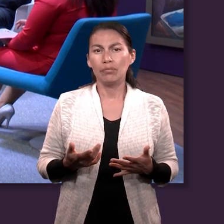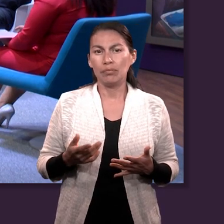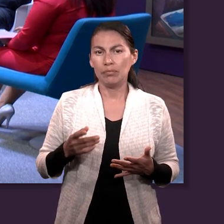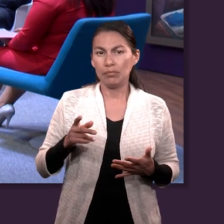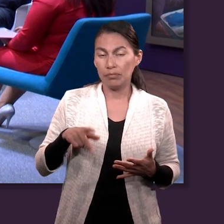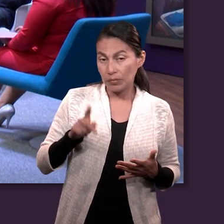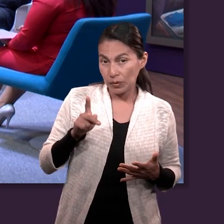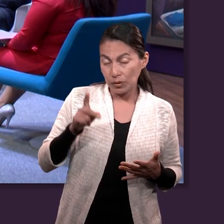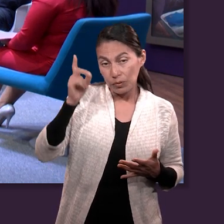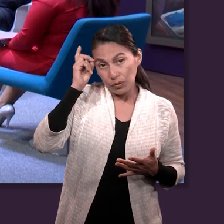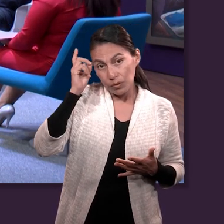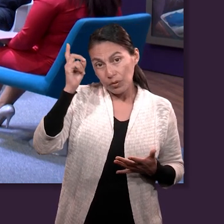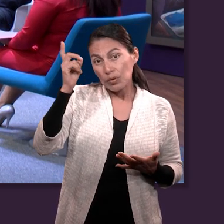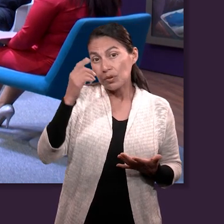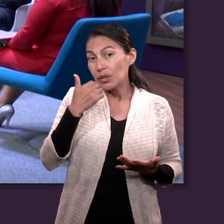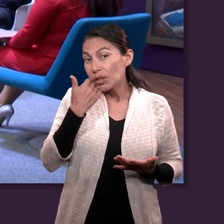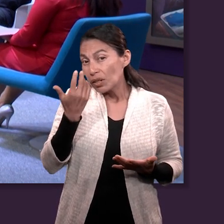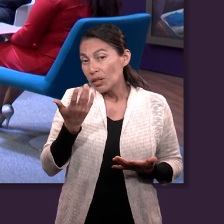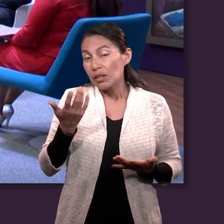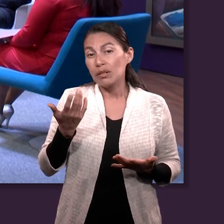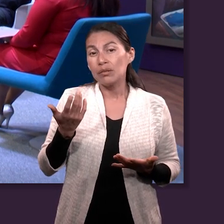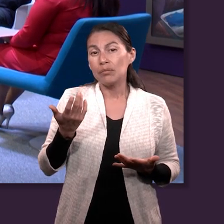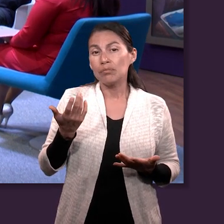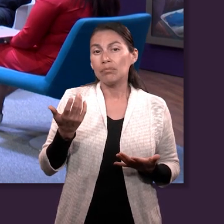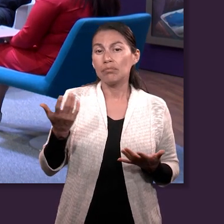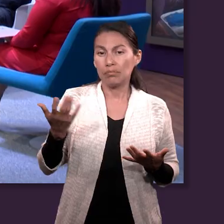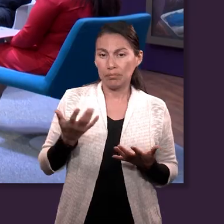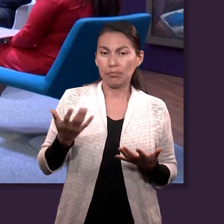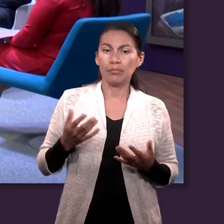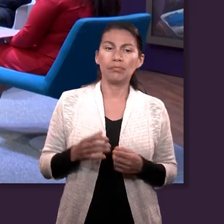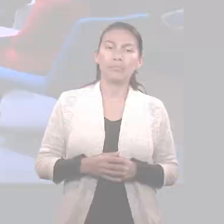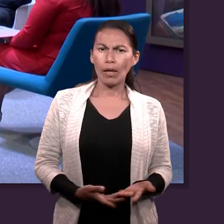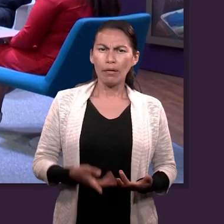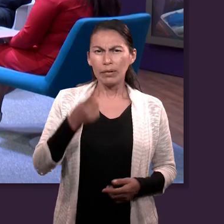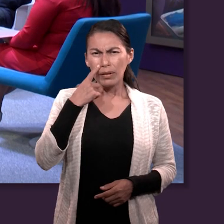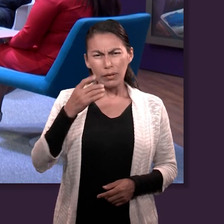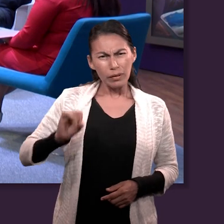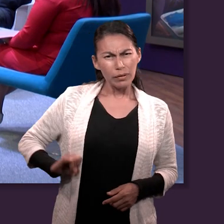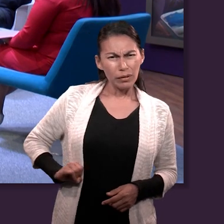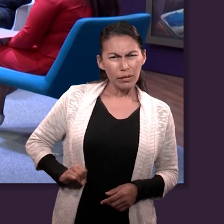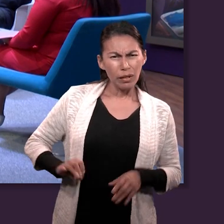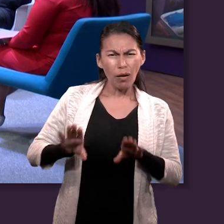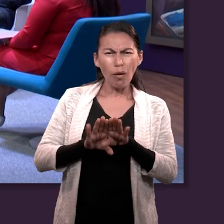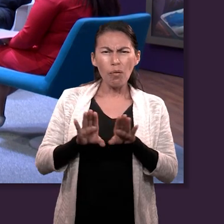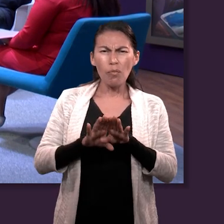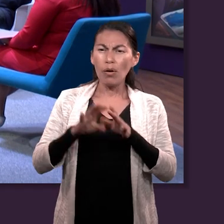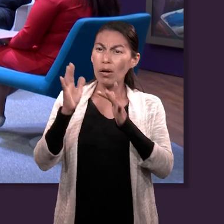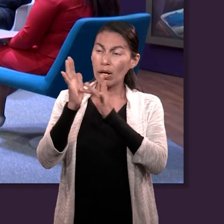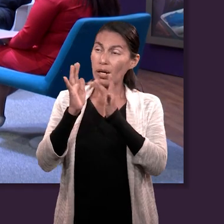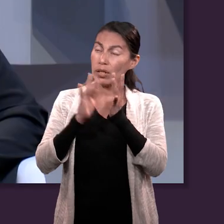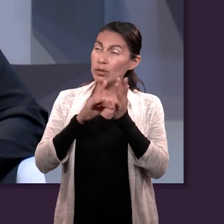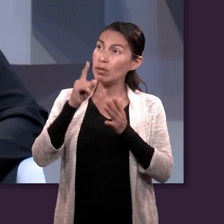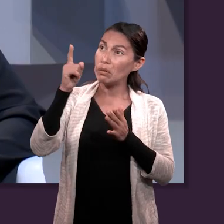finalmente es el que Dios quiere que esté dentro de mí. Es interesante ver cómo en Jesús podemos encontrar un